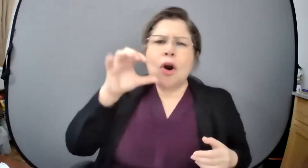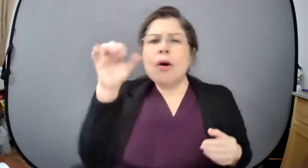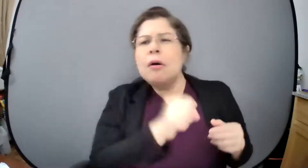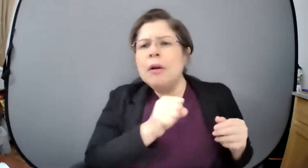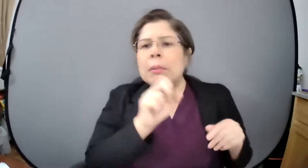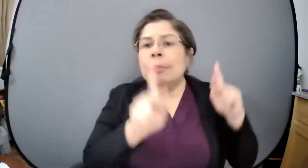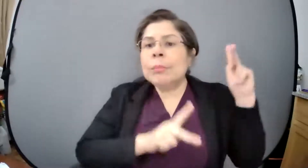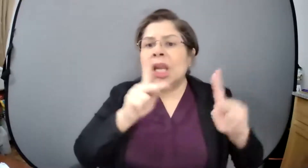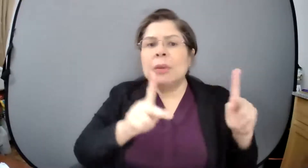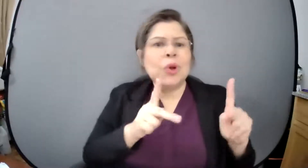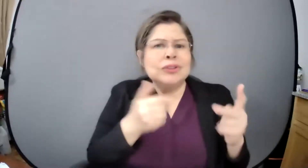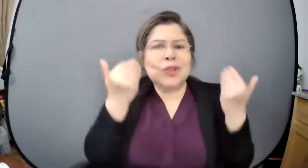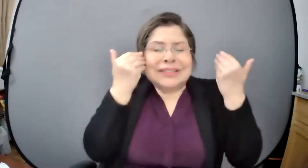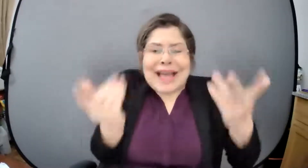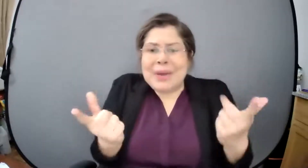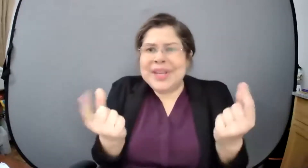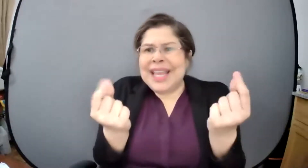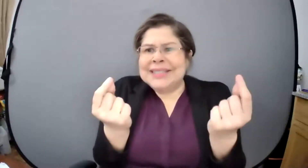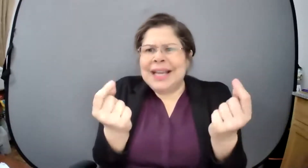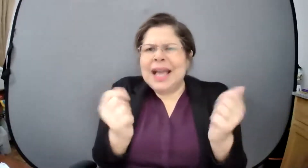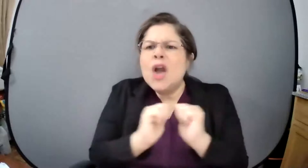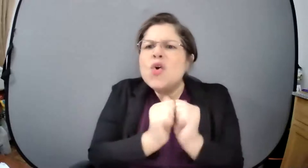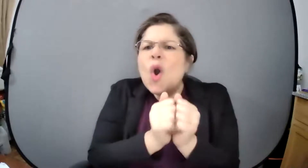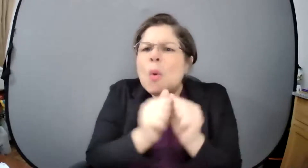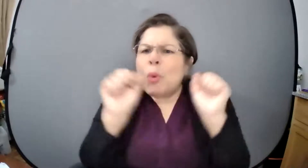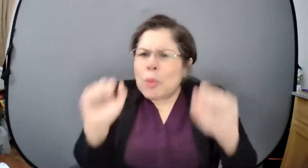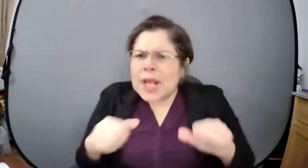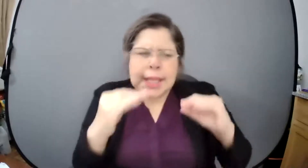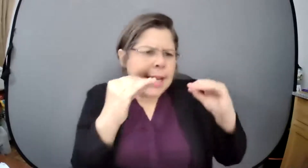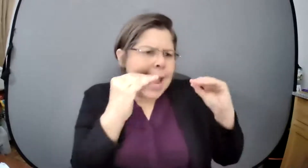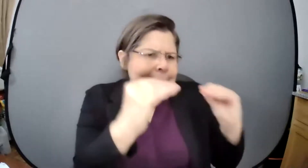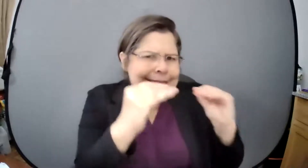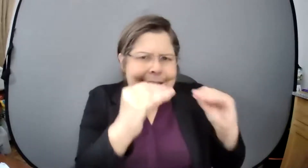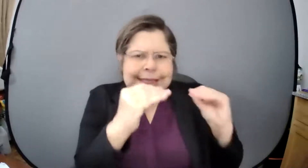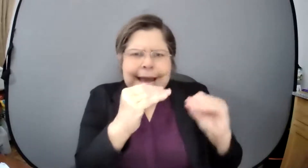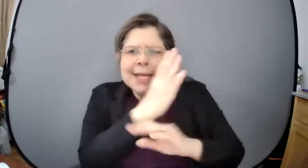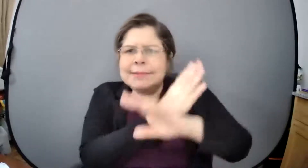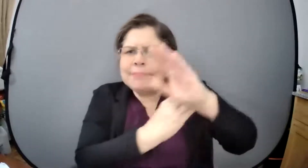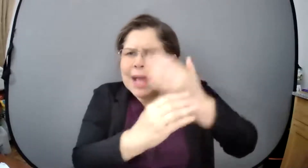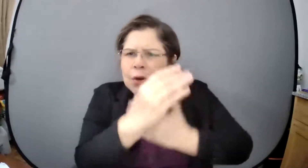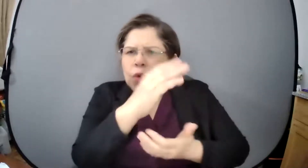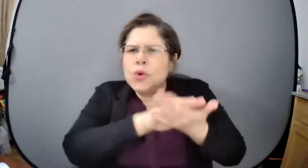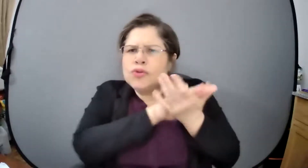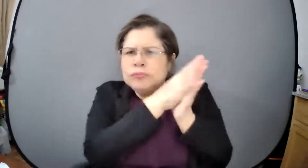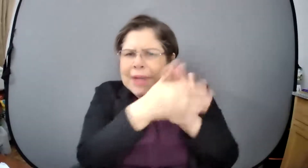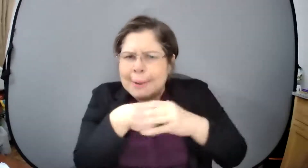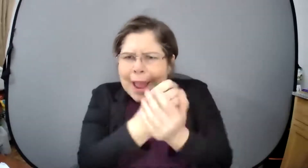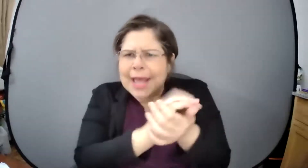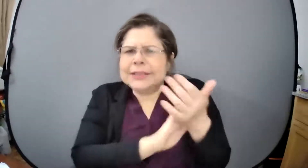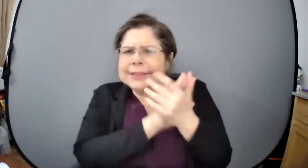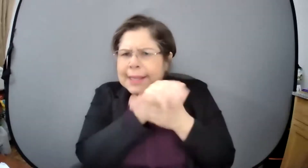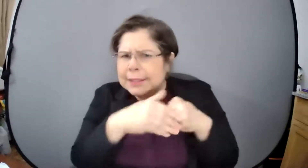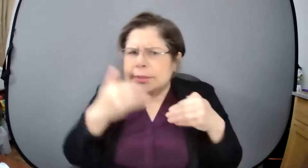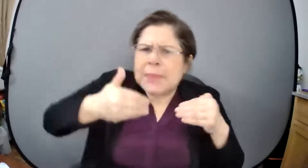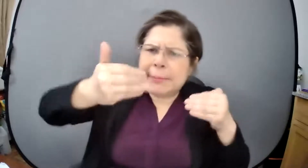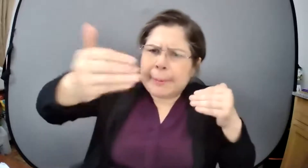darle más amplitud sobre la higiene el protocolo de